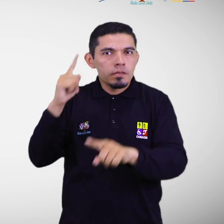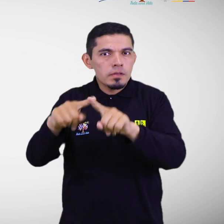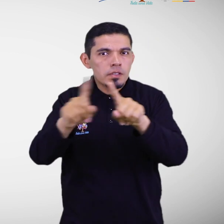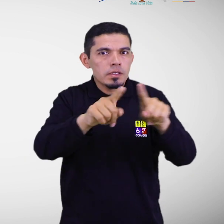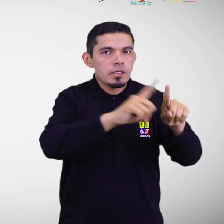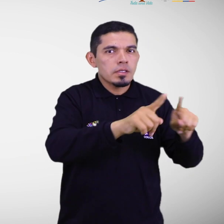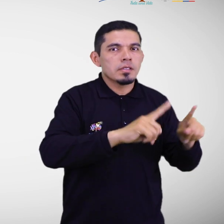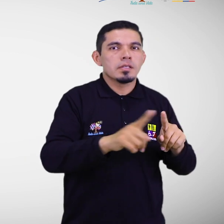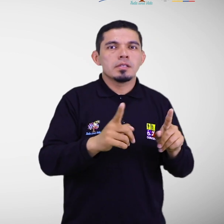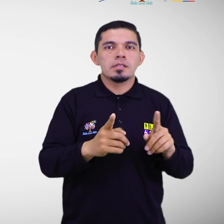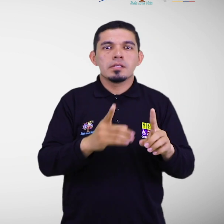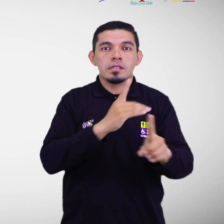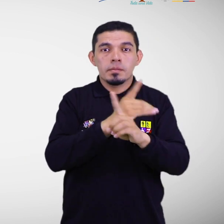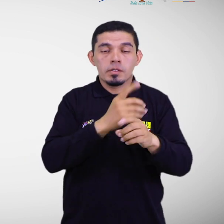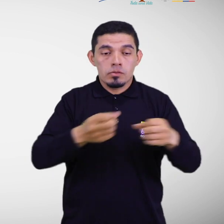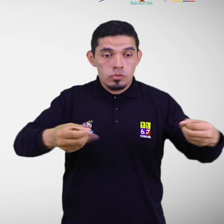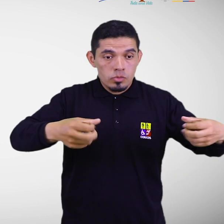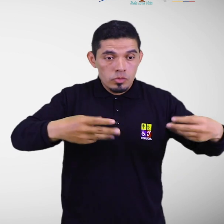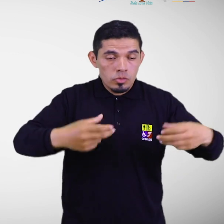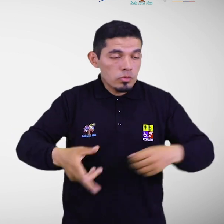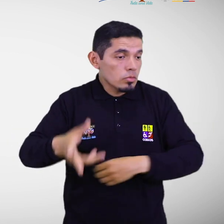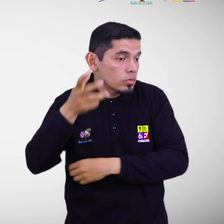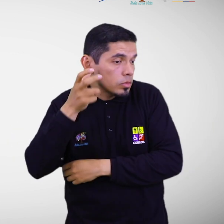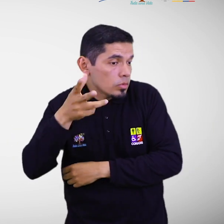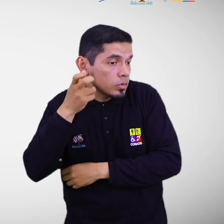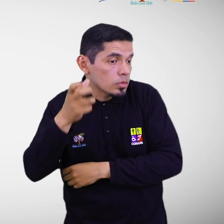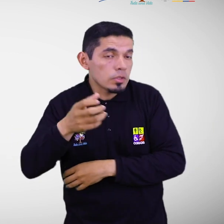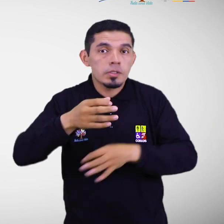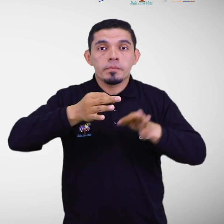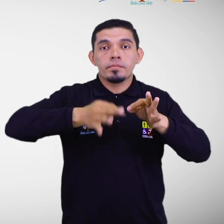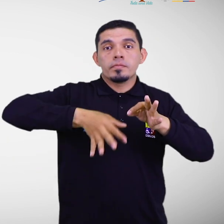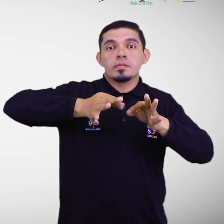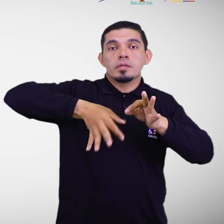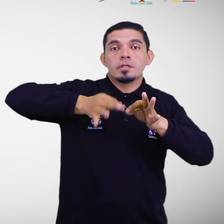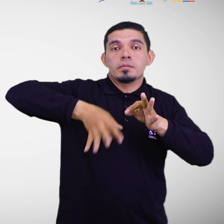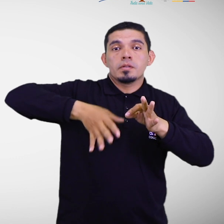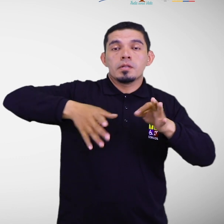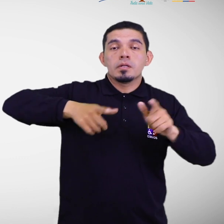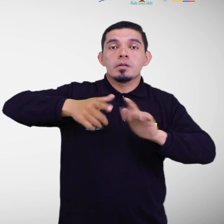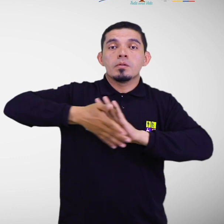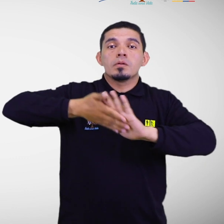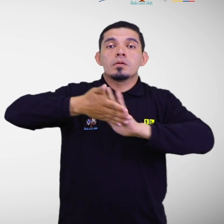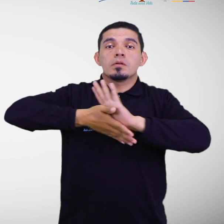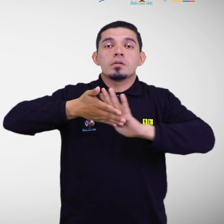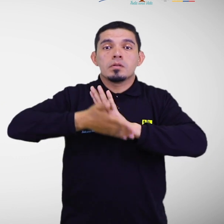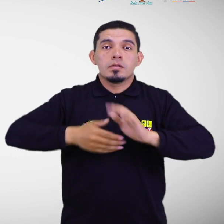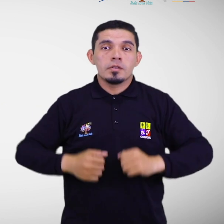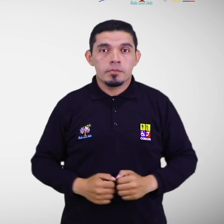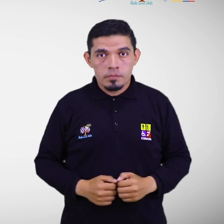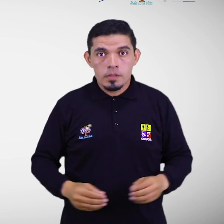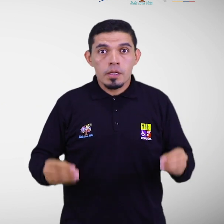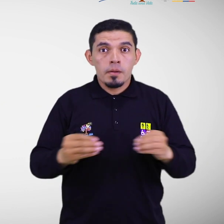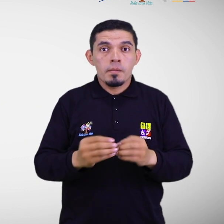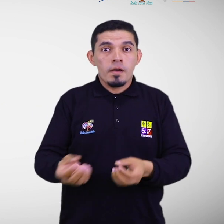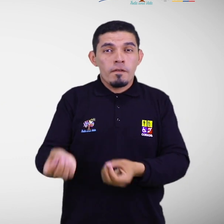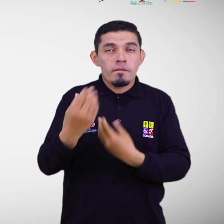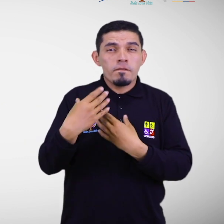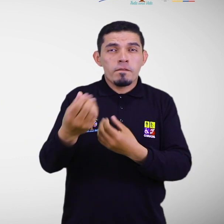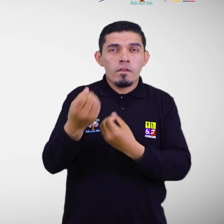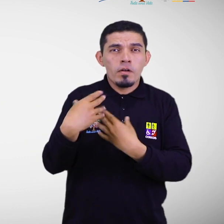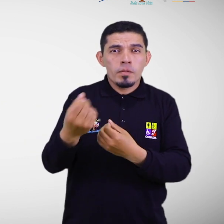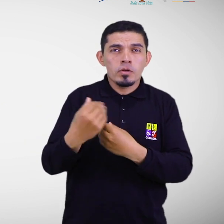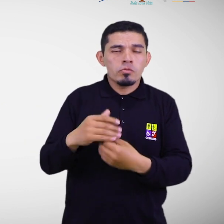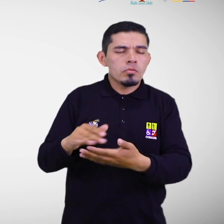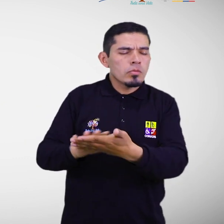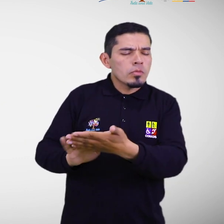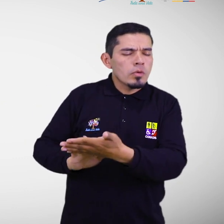Subtitulado, audiodescripción, intérprete de lengua de señas, bucles magnéticos, información en alto